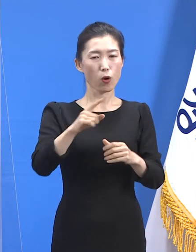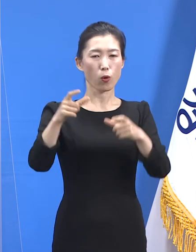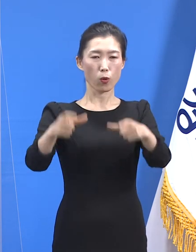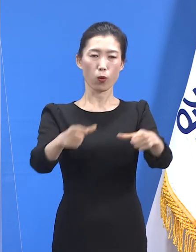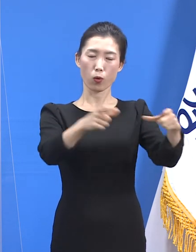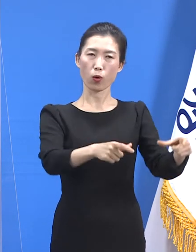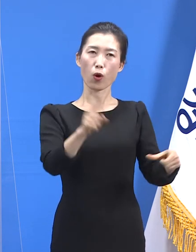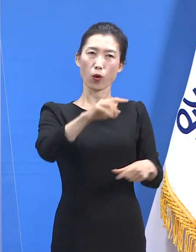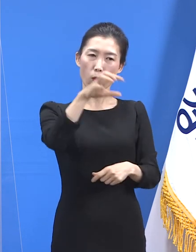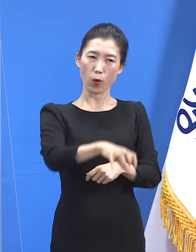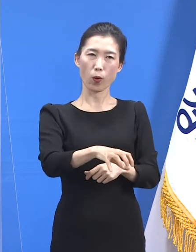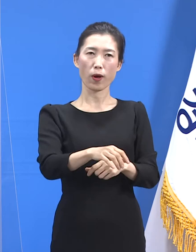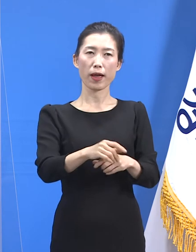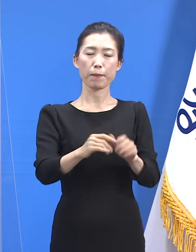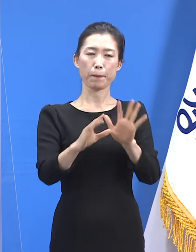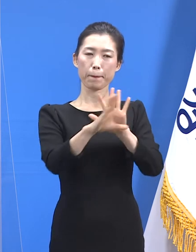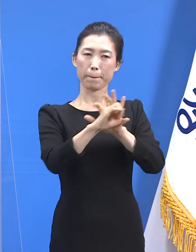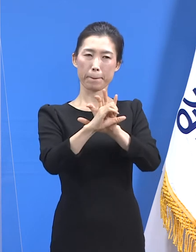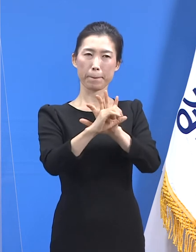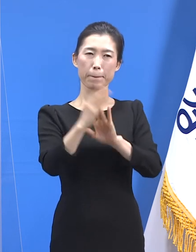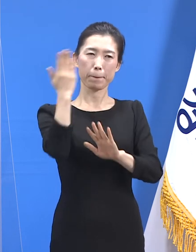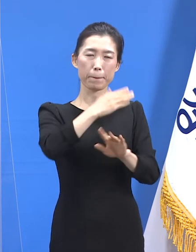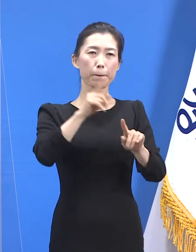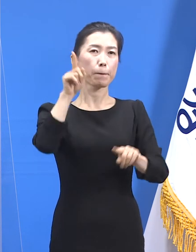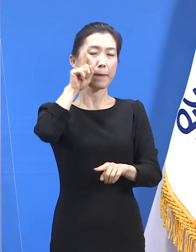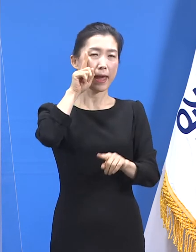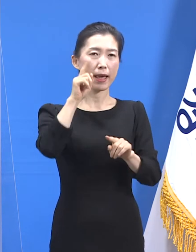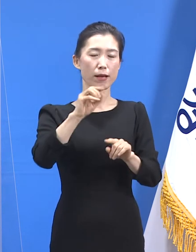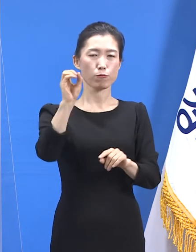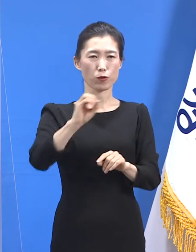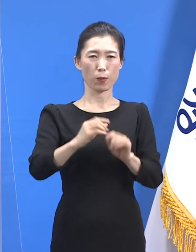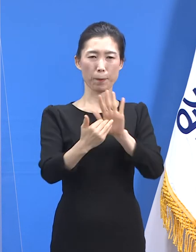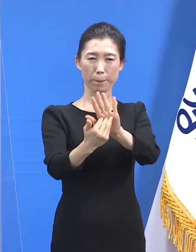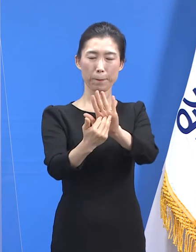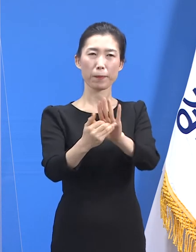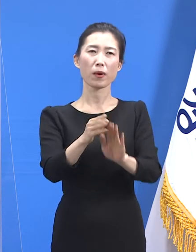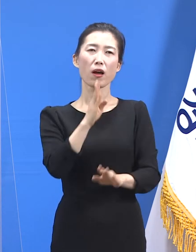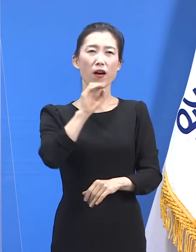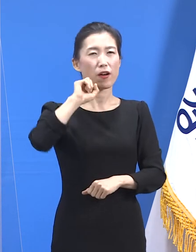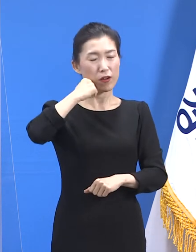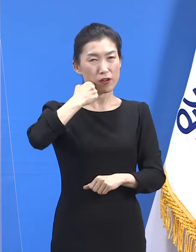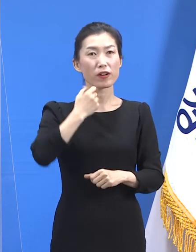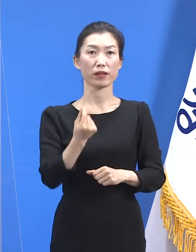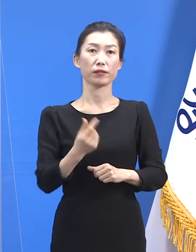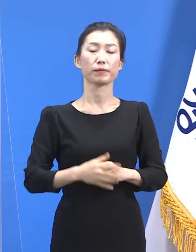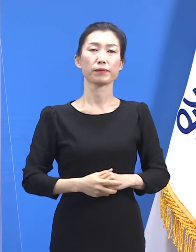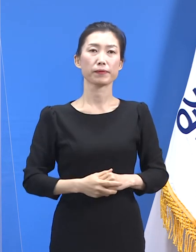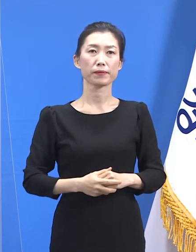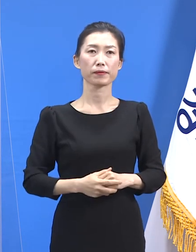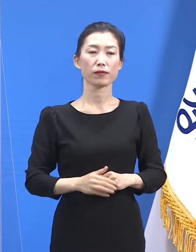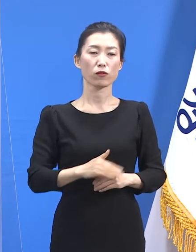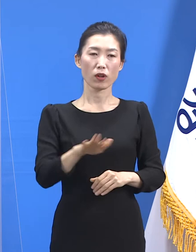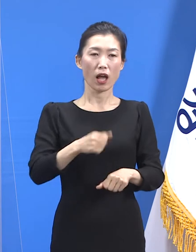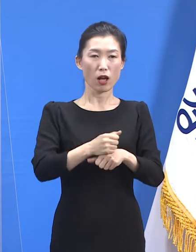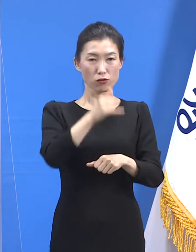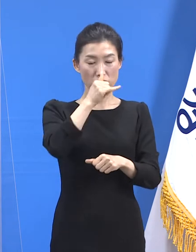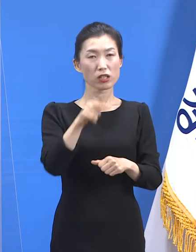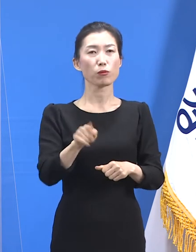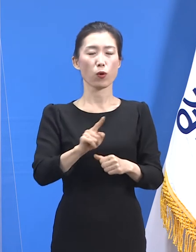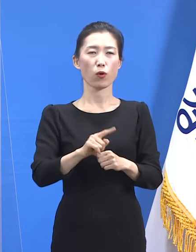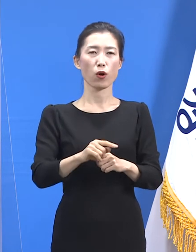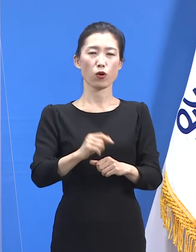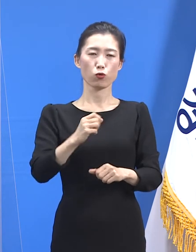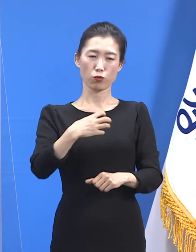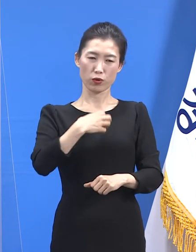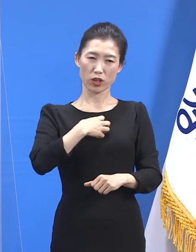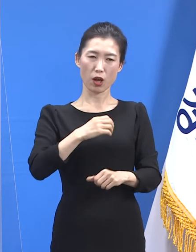바이러스의 유입을 완벽히 차단한다는 것은 사실 불가능한 일입니다. 우리가 할 수 있는 일은 유입된